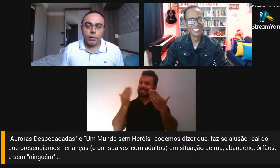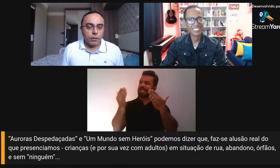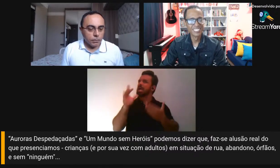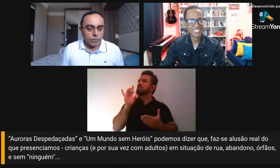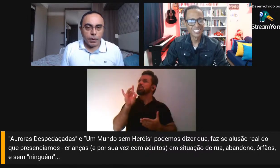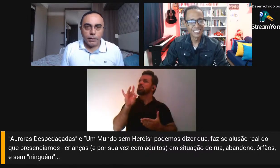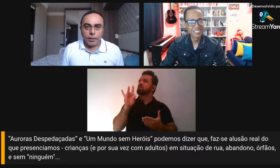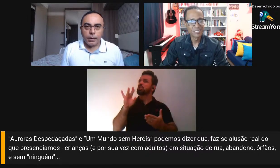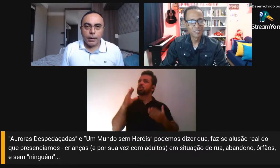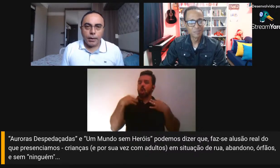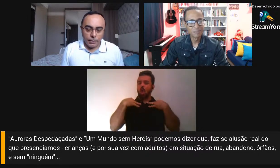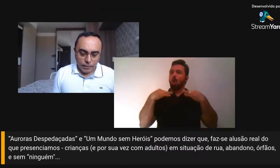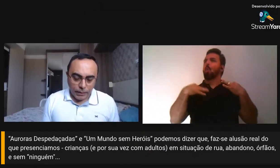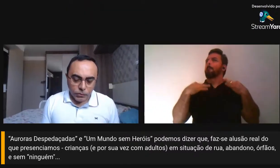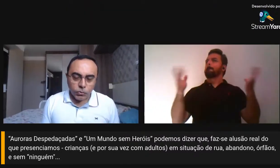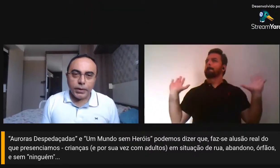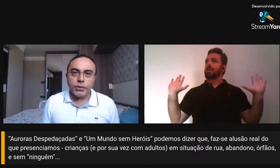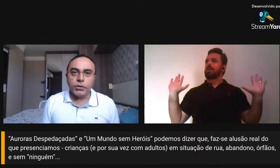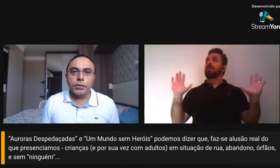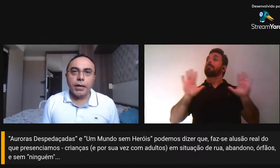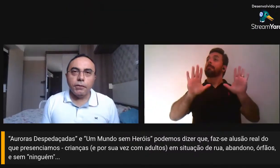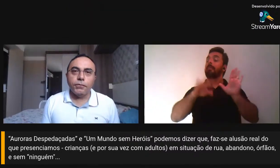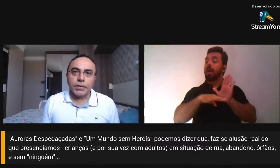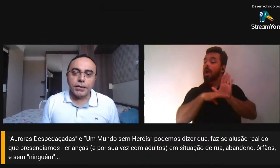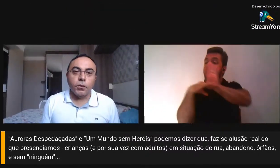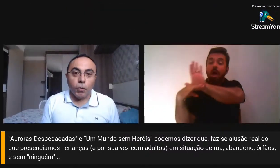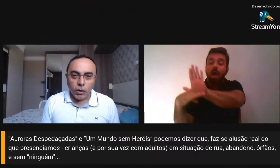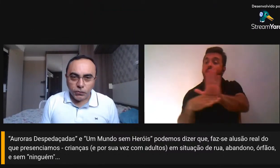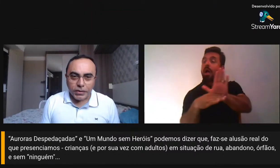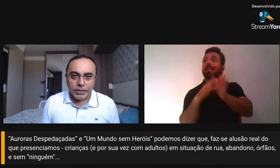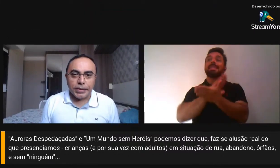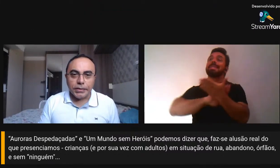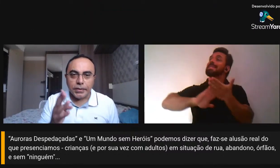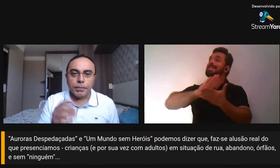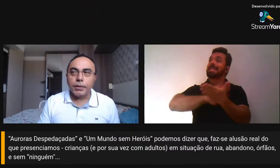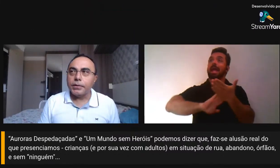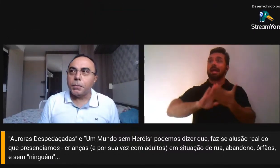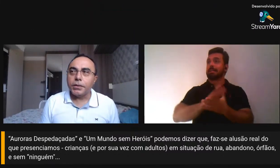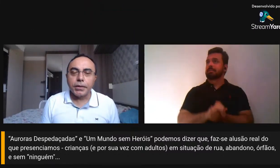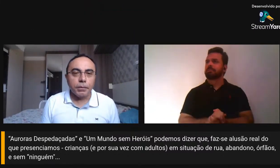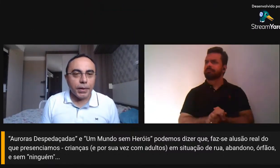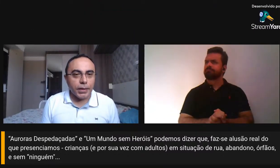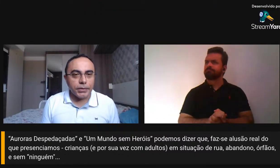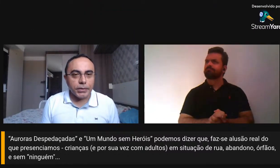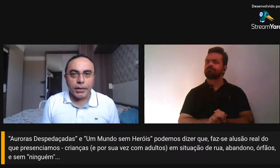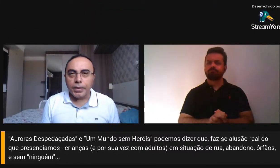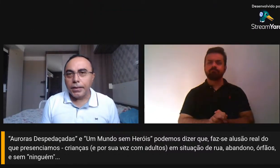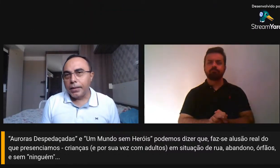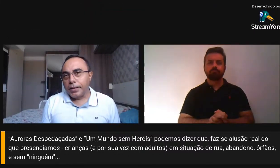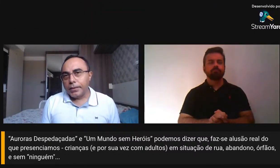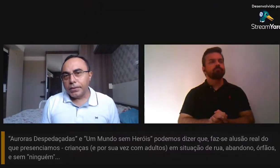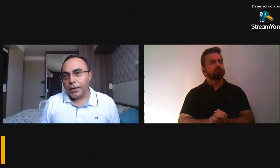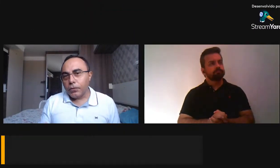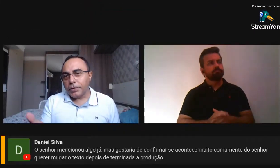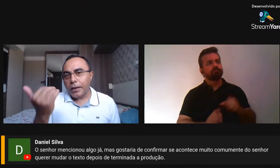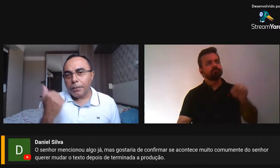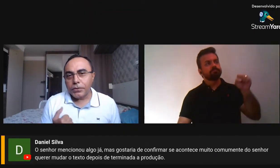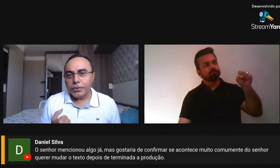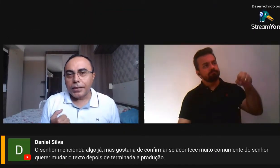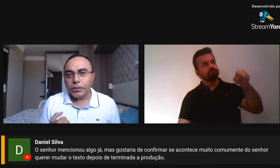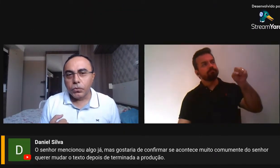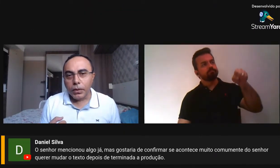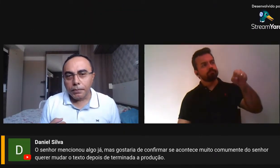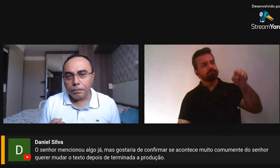isso, é a leitura que a gente deve fazer ou pode fazer, sempre respeitando a liberdade de quem é o